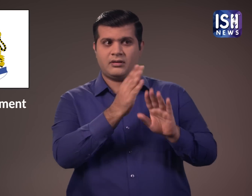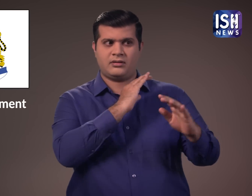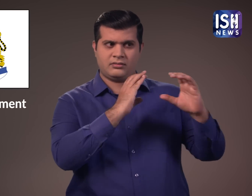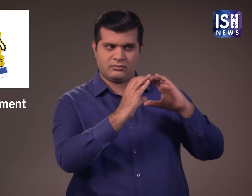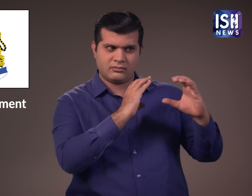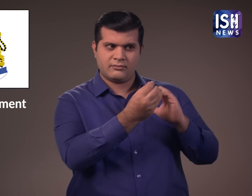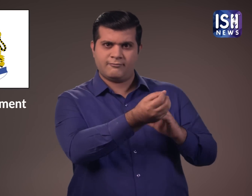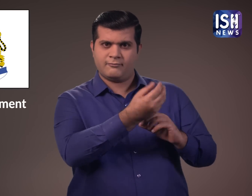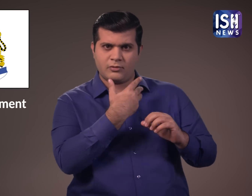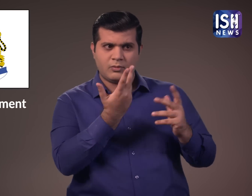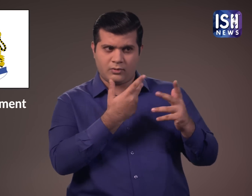यात्रा पर है